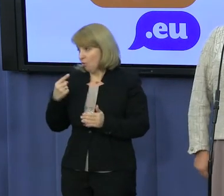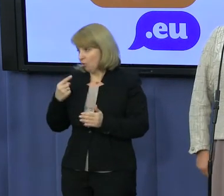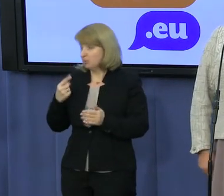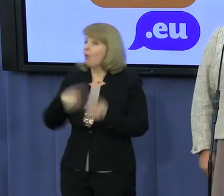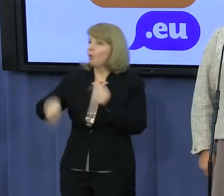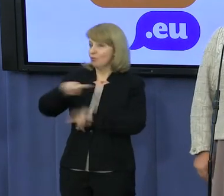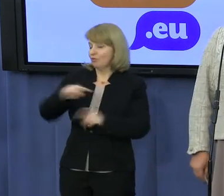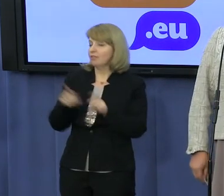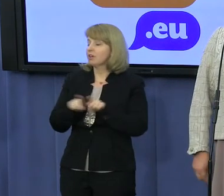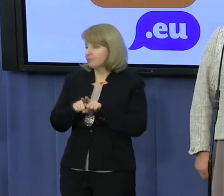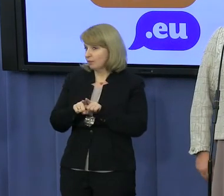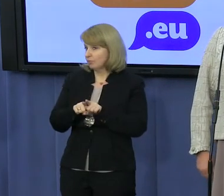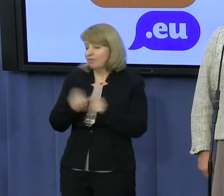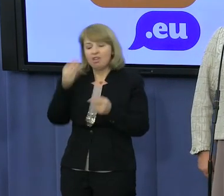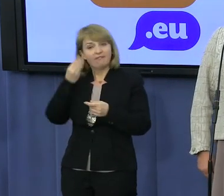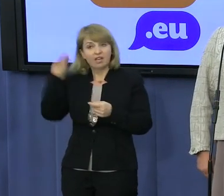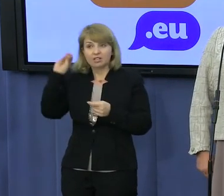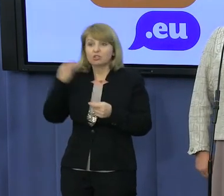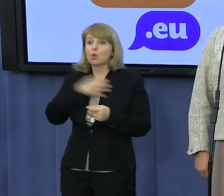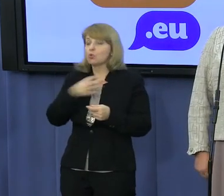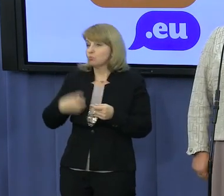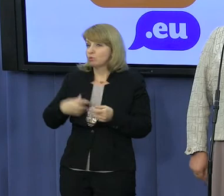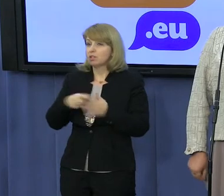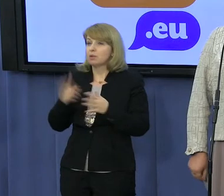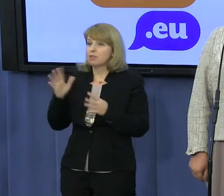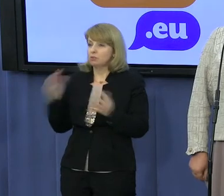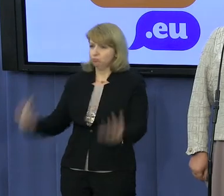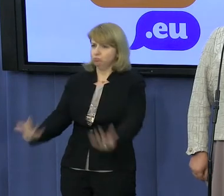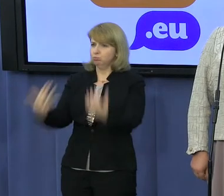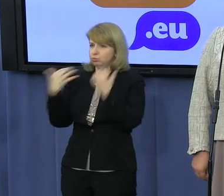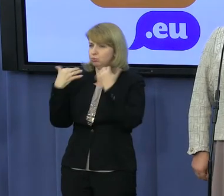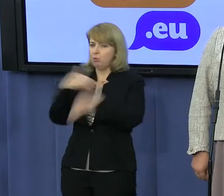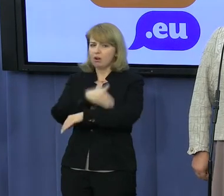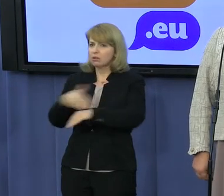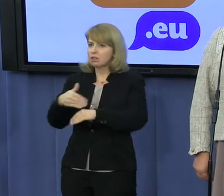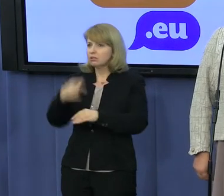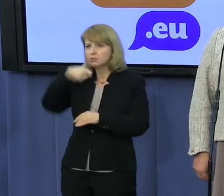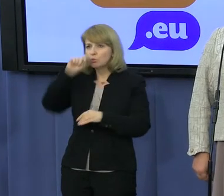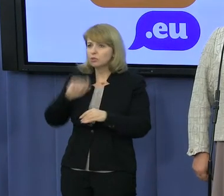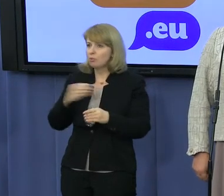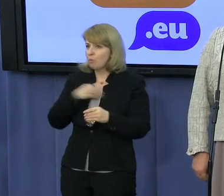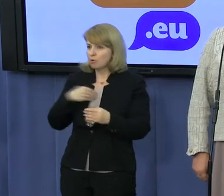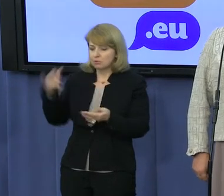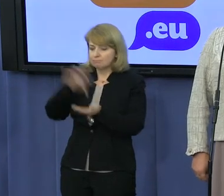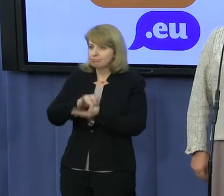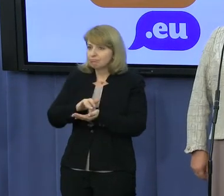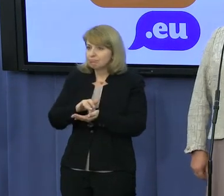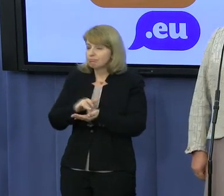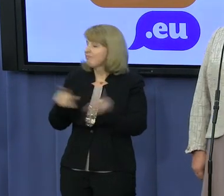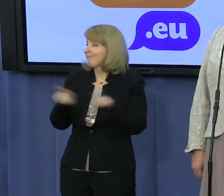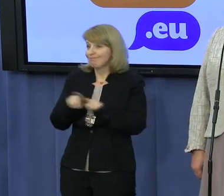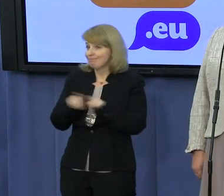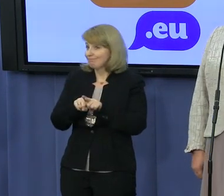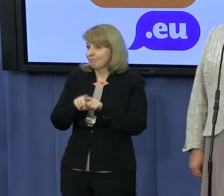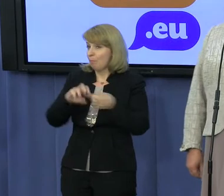podniesiemy największe konsekwencje gospodarcze, jeśli chodzi o napływ ludności z Ukrainy w przypadku narastania tam konfliktu. I też